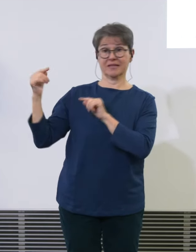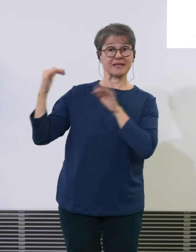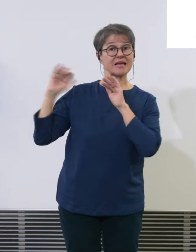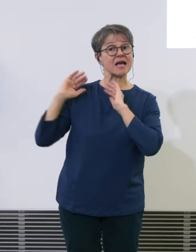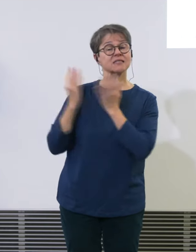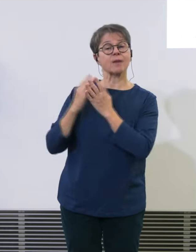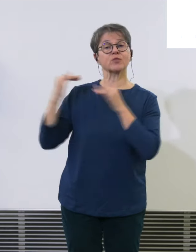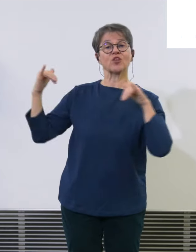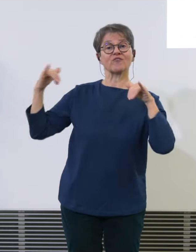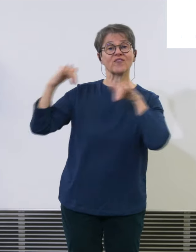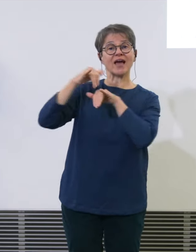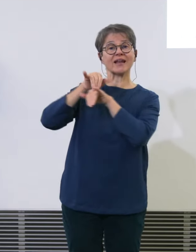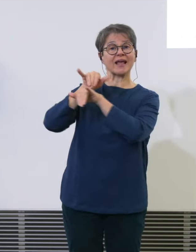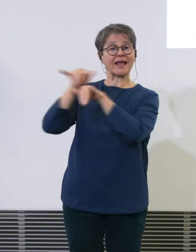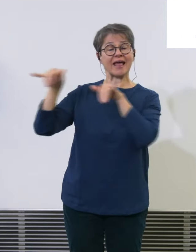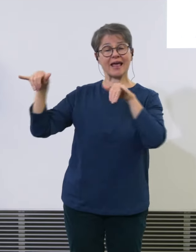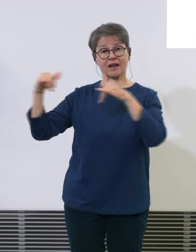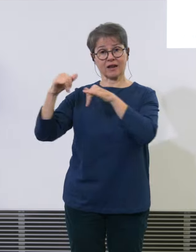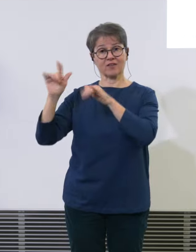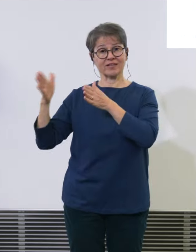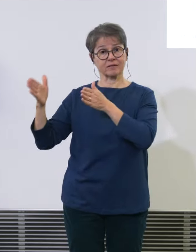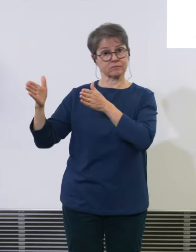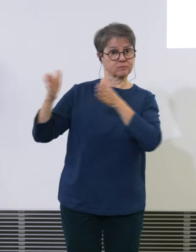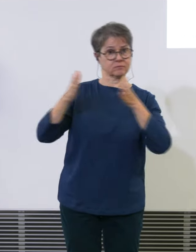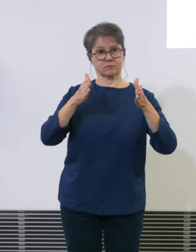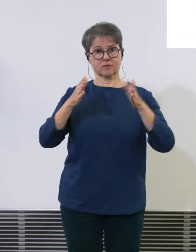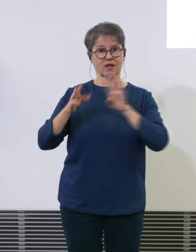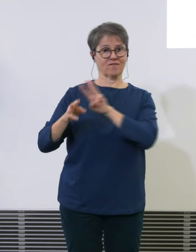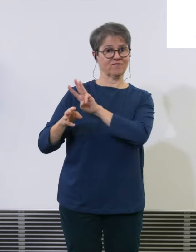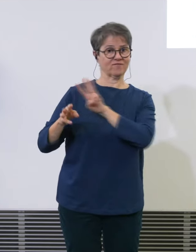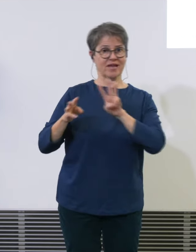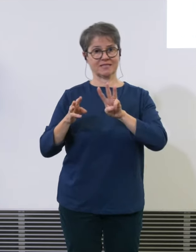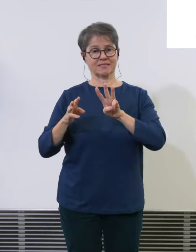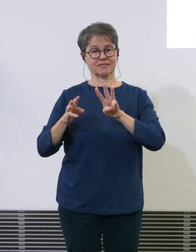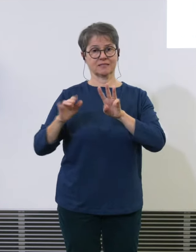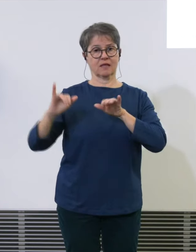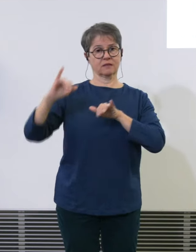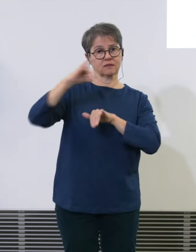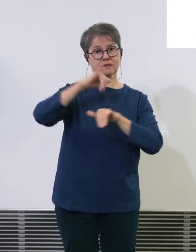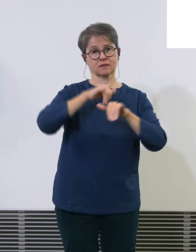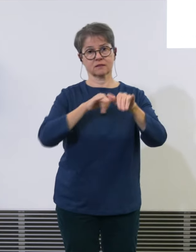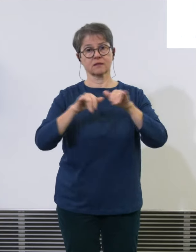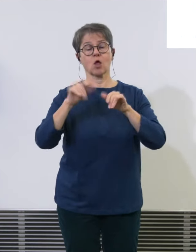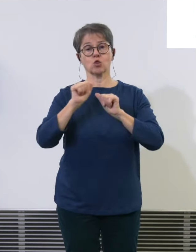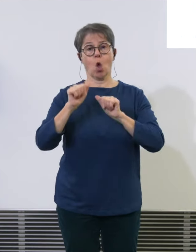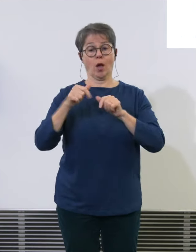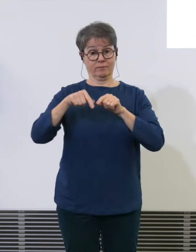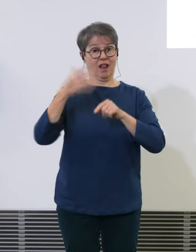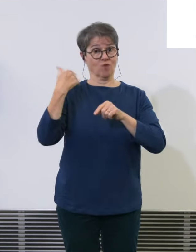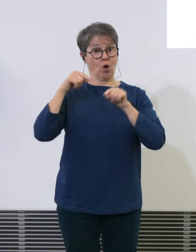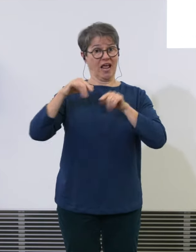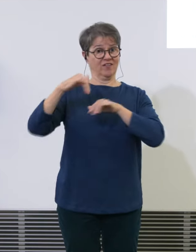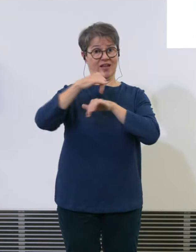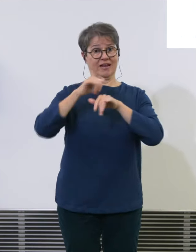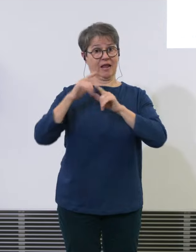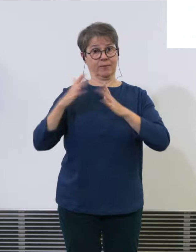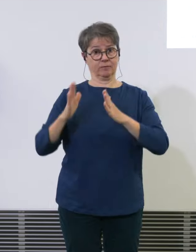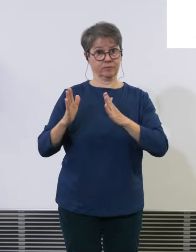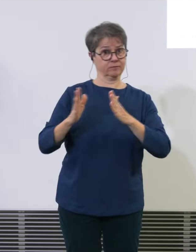nach Westen verlagert und wiederum der weitere Verkehr noch mal weiter nach Westen was dann zu der Situation führt die Alex Bristol vorhin